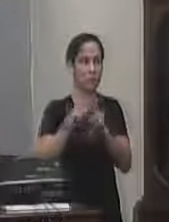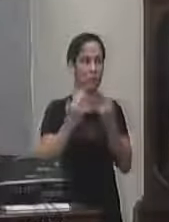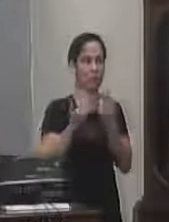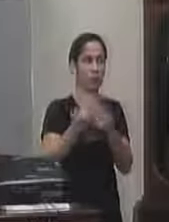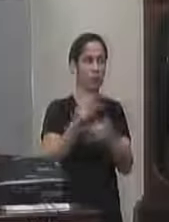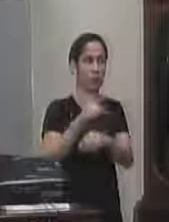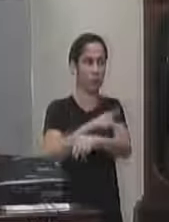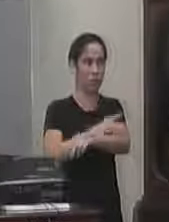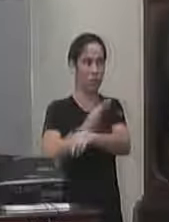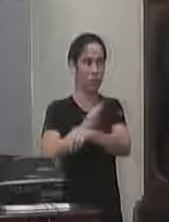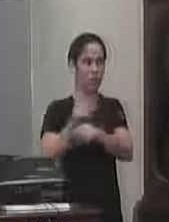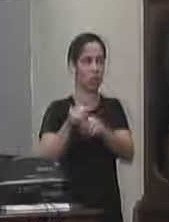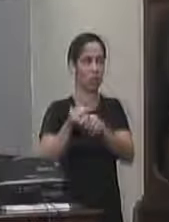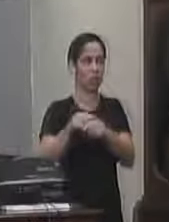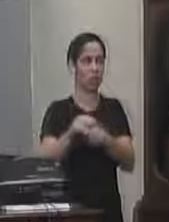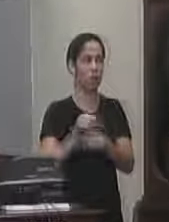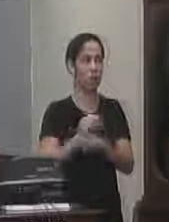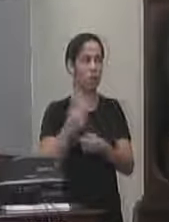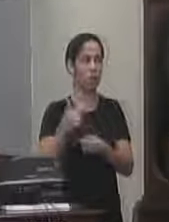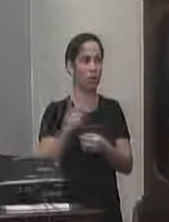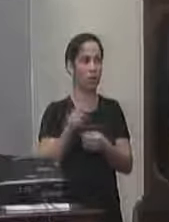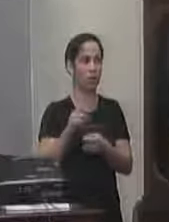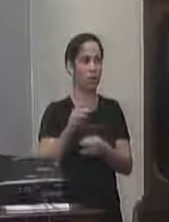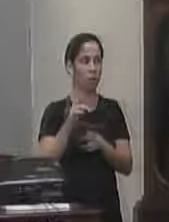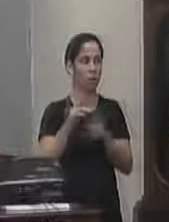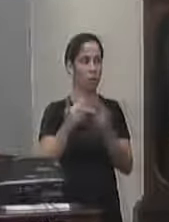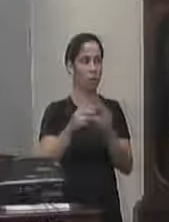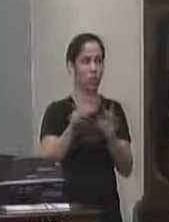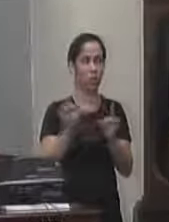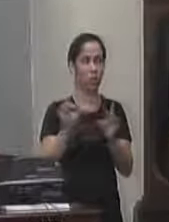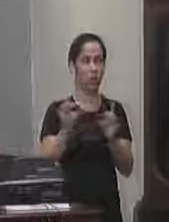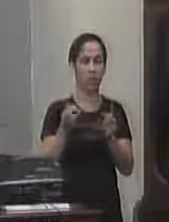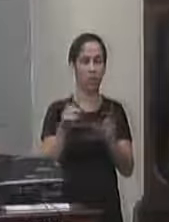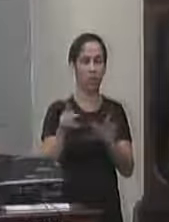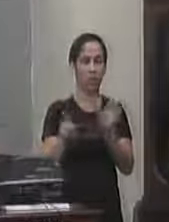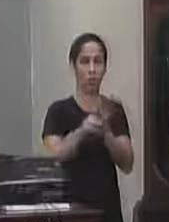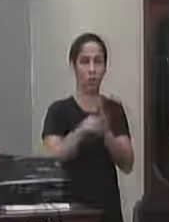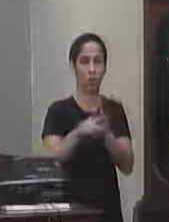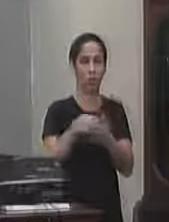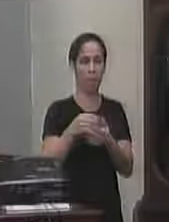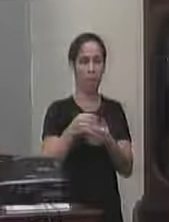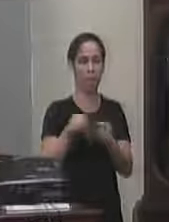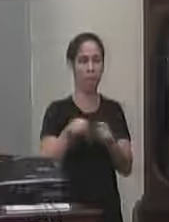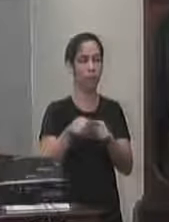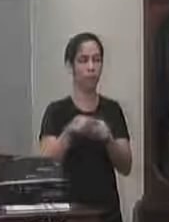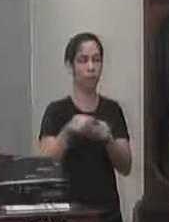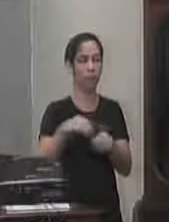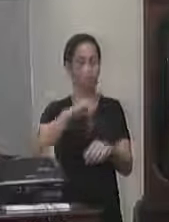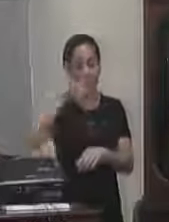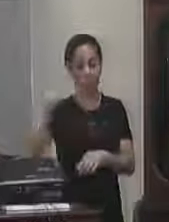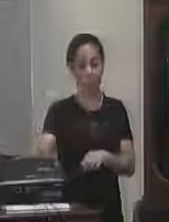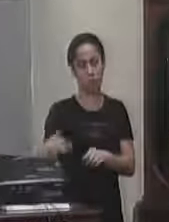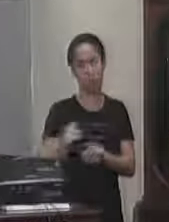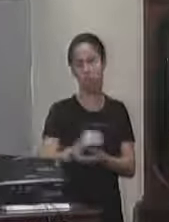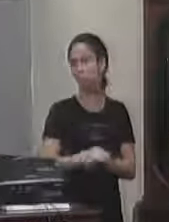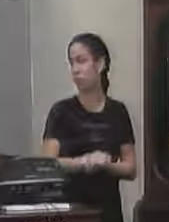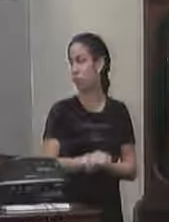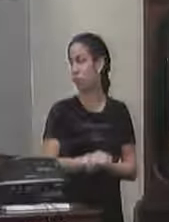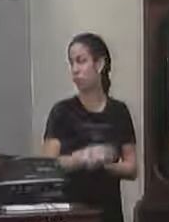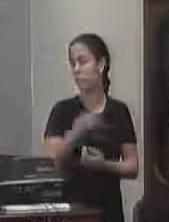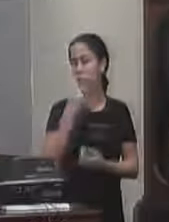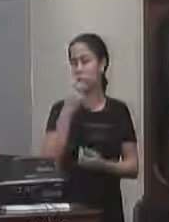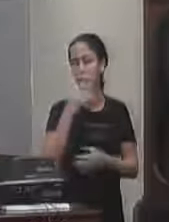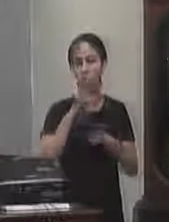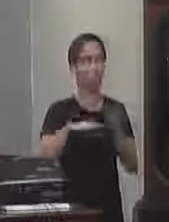pedagógica do bimestre não seria uma reunião específica comigo eles estavam lá eu aproveitei o momento falei